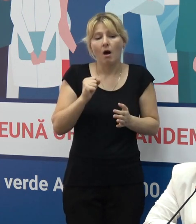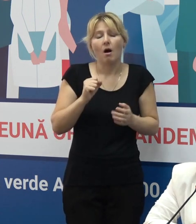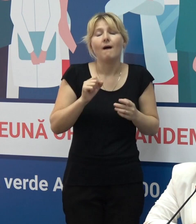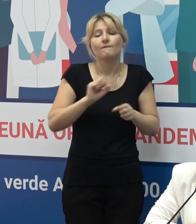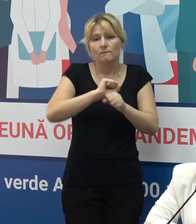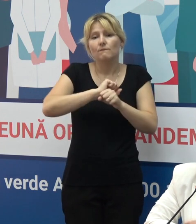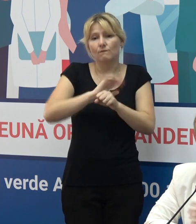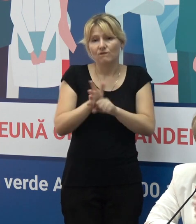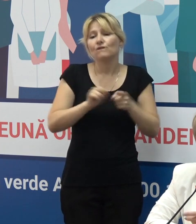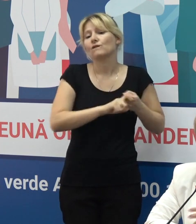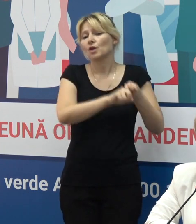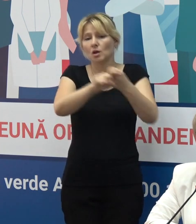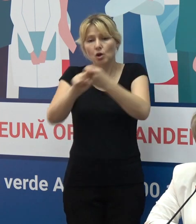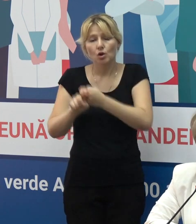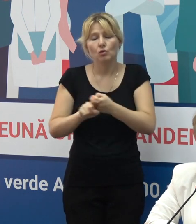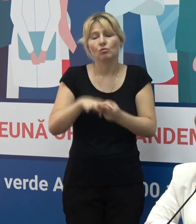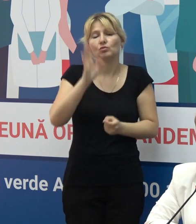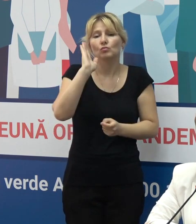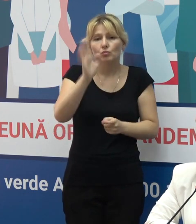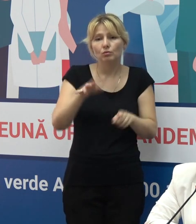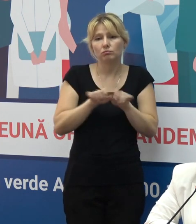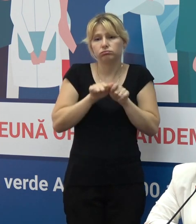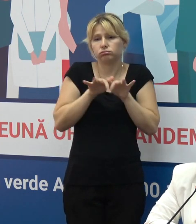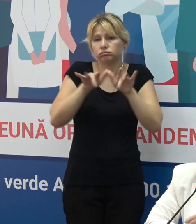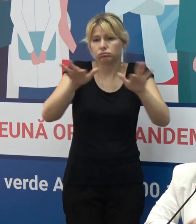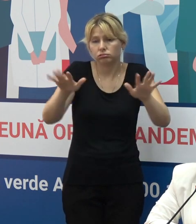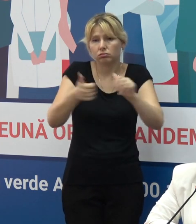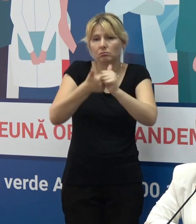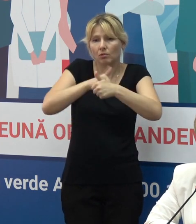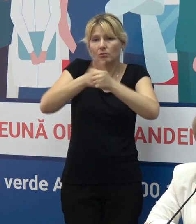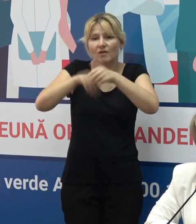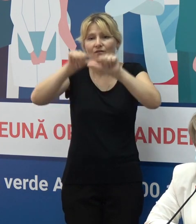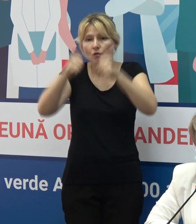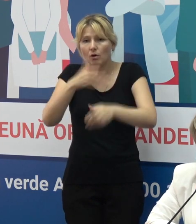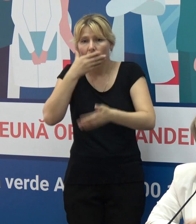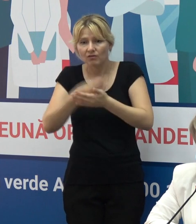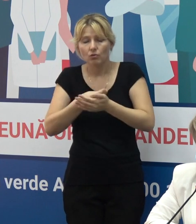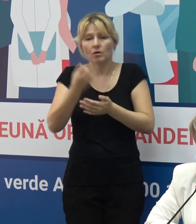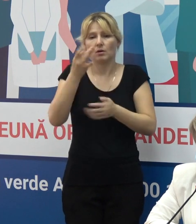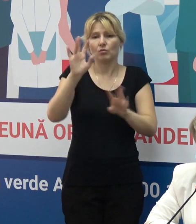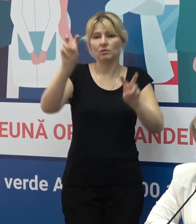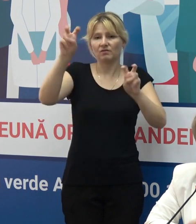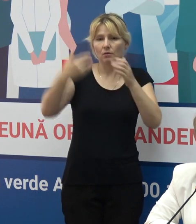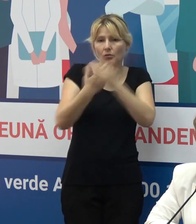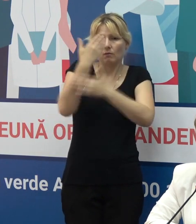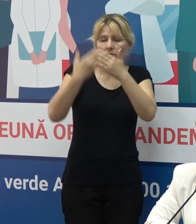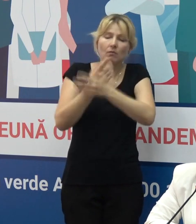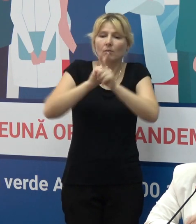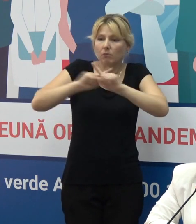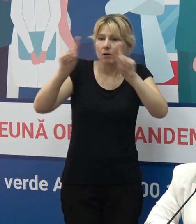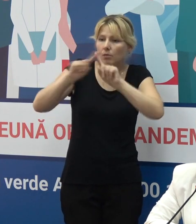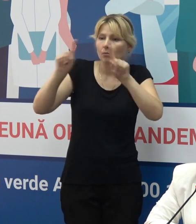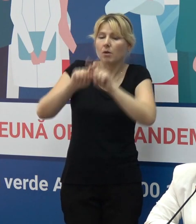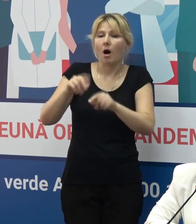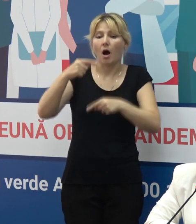noi suntem ezitați, virusul se va muta cu mult mai repede și noi vom avea mai multe tulpini de coronavirus, iar următoarea